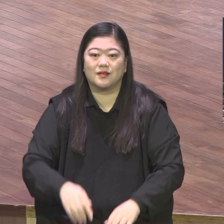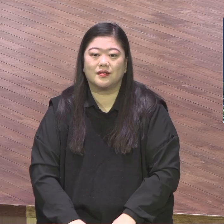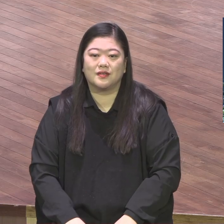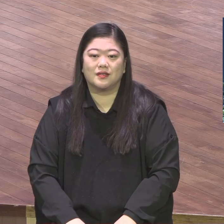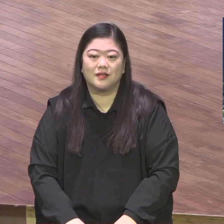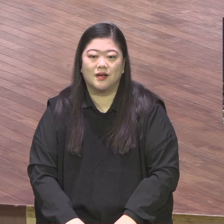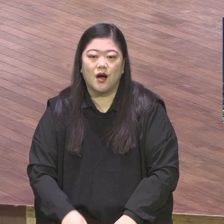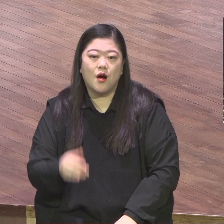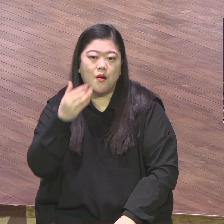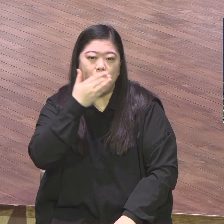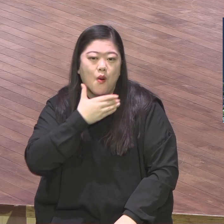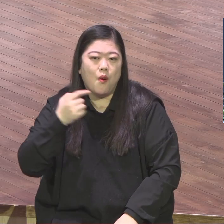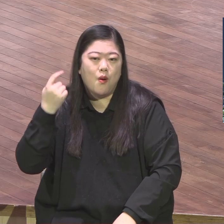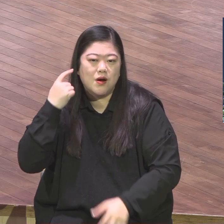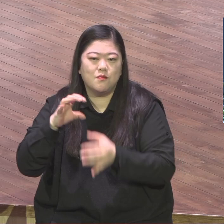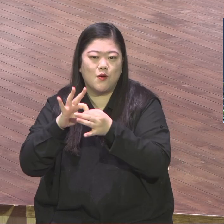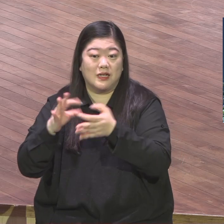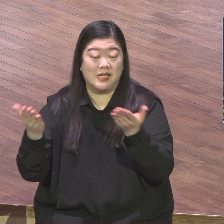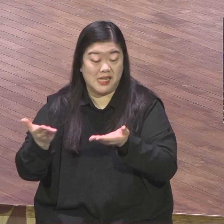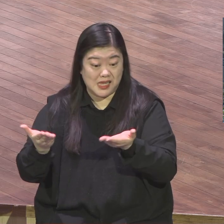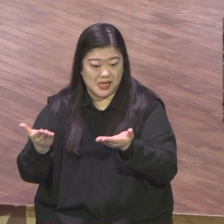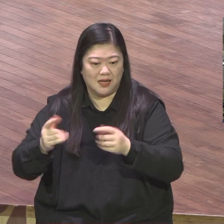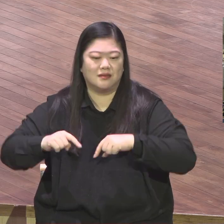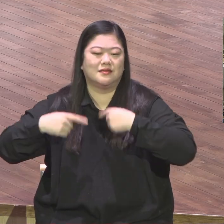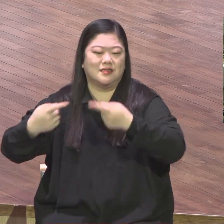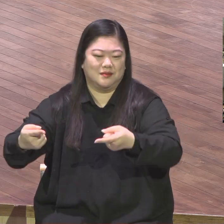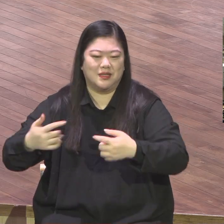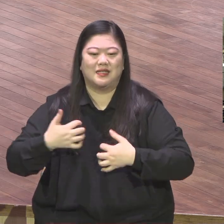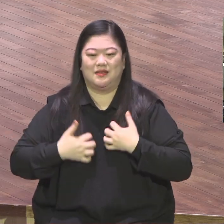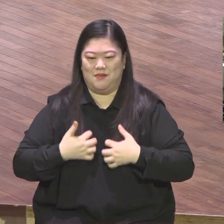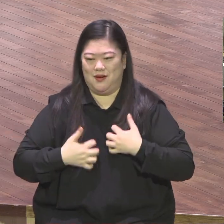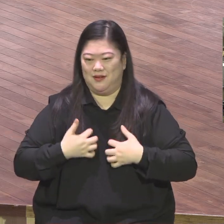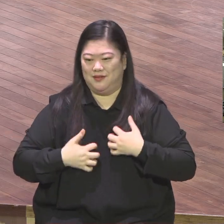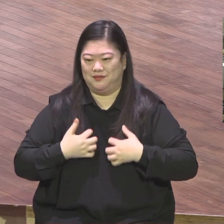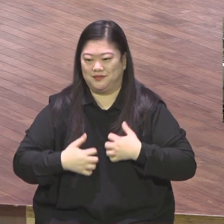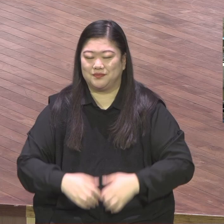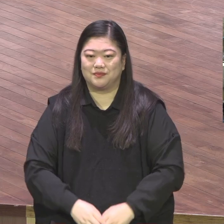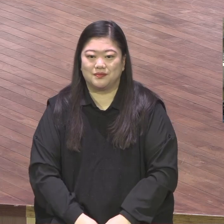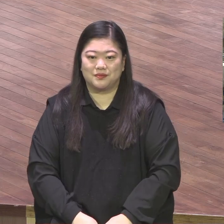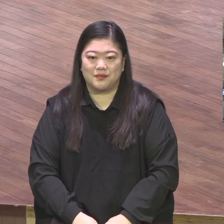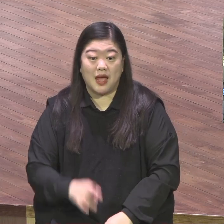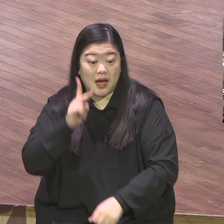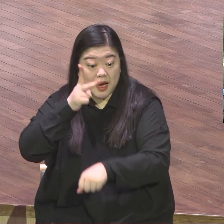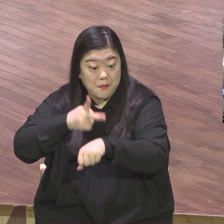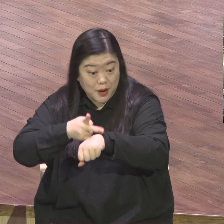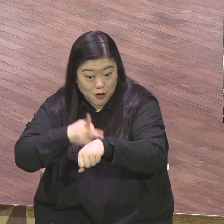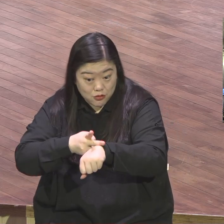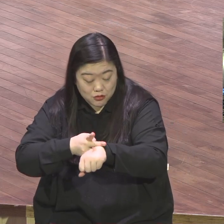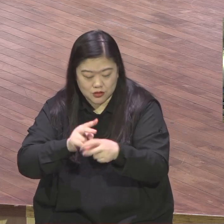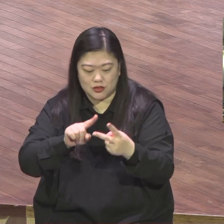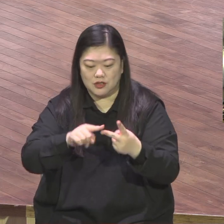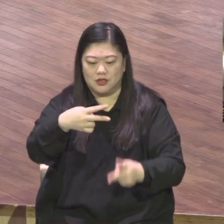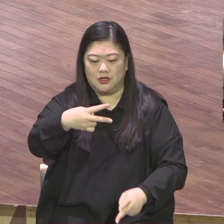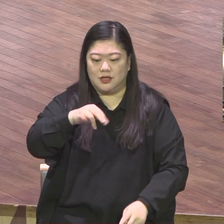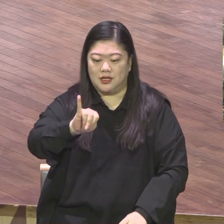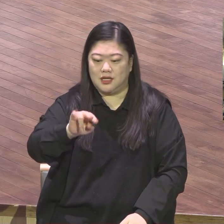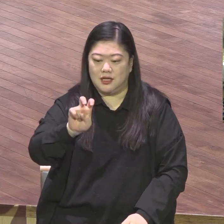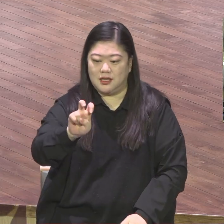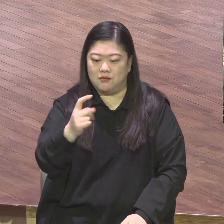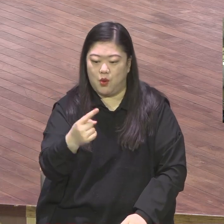기쁨입니다. 1, 2절을 봅니다. 그리스도 예수의 종 바울과 대모대는 그리스도 예수 안에서 빌리포에 사는 모든